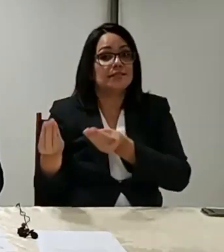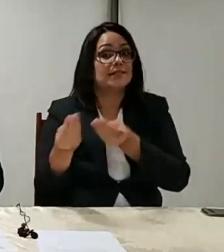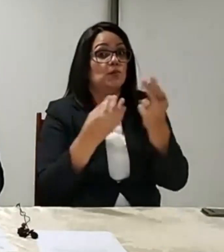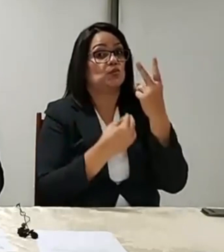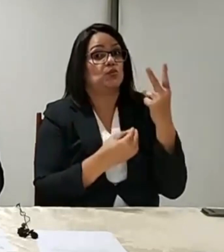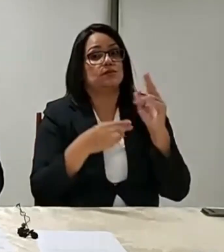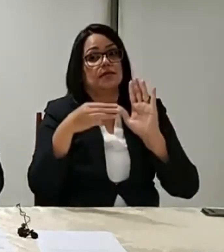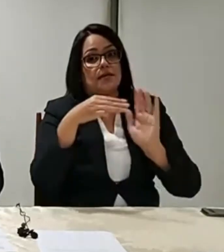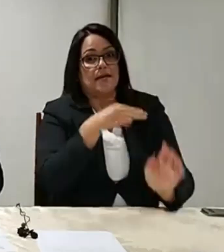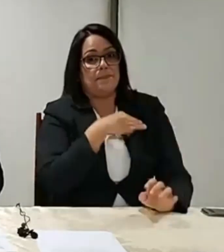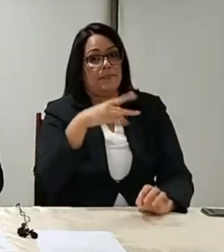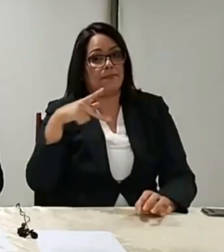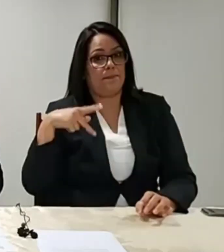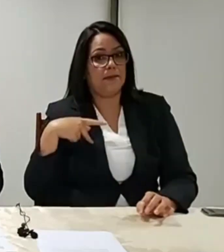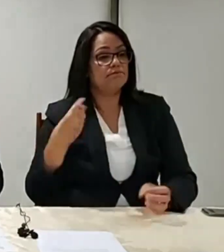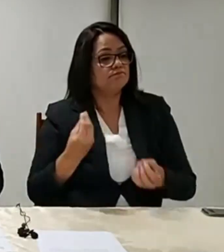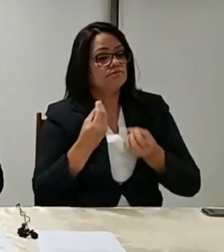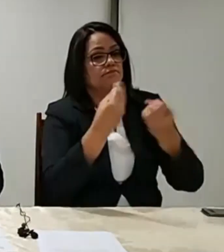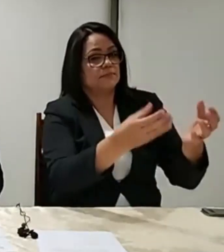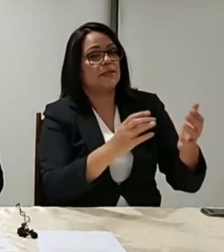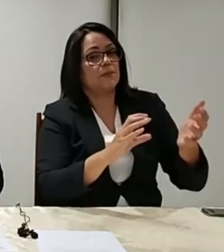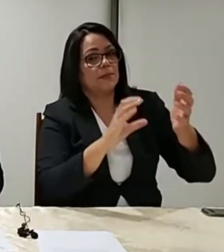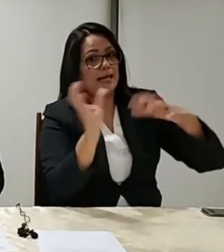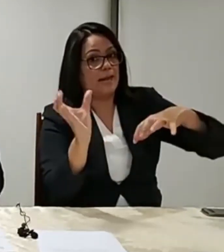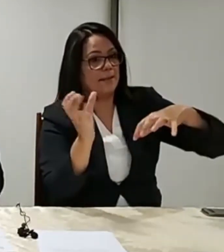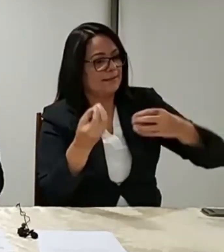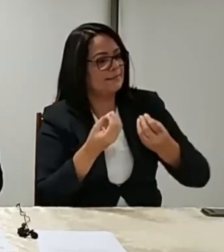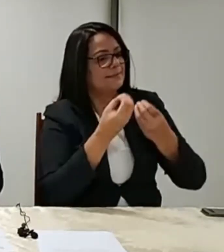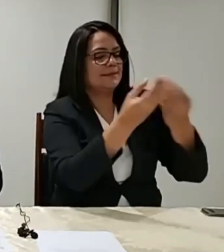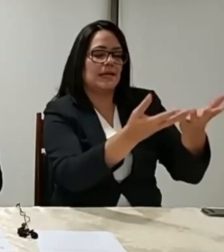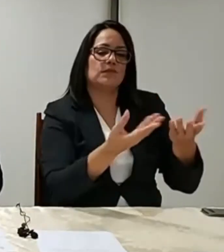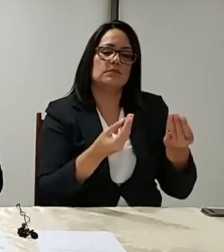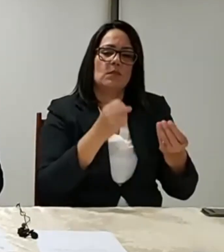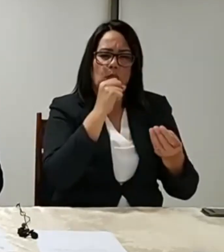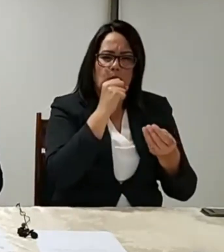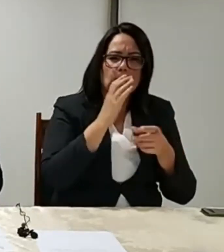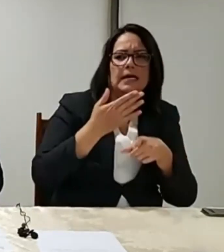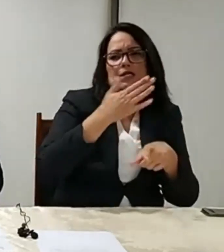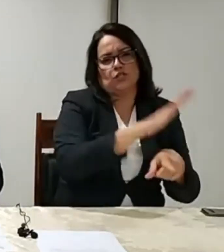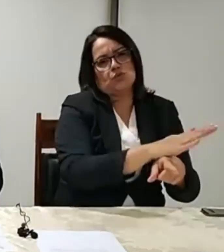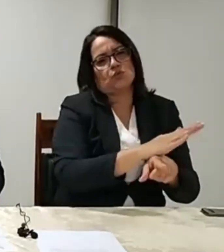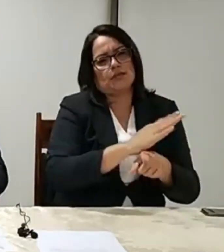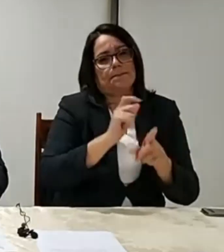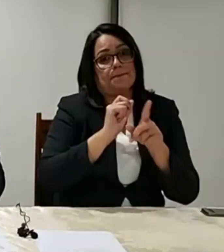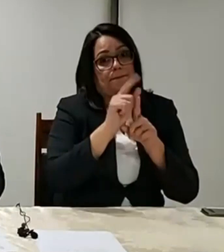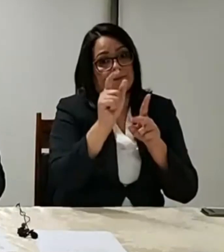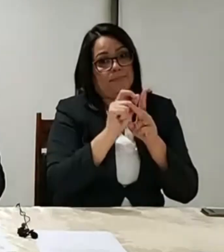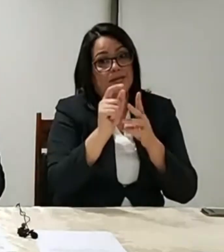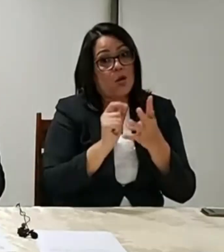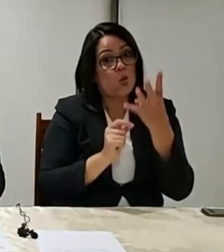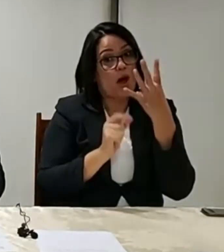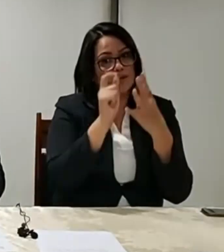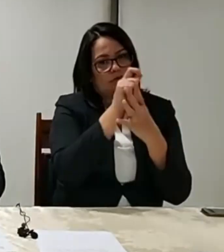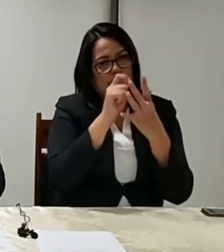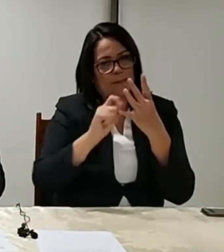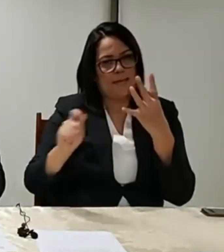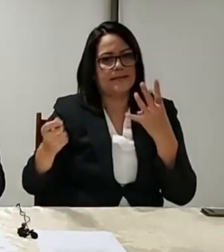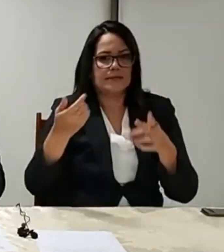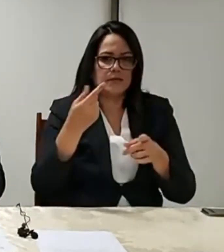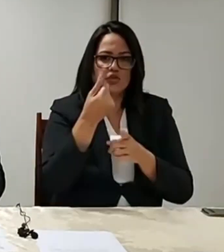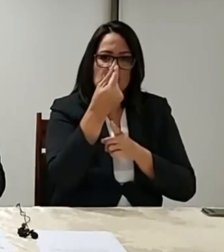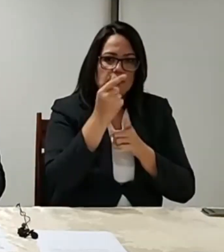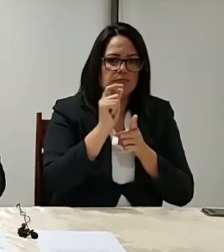Câmara, concedendo auxílio emergencial por quatro meses, e que